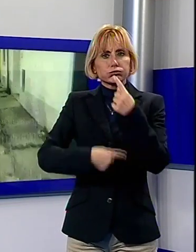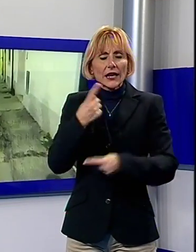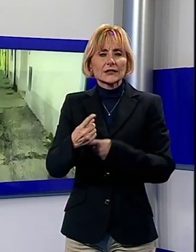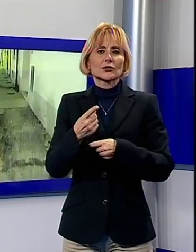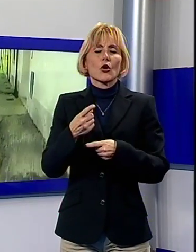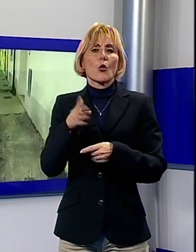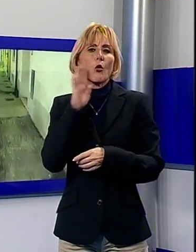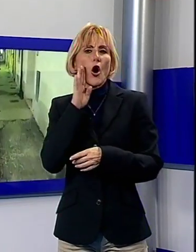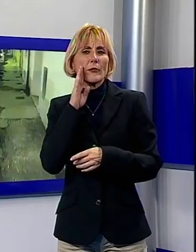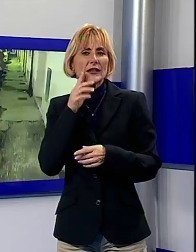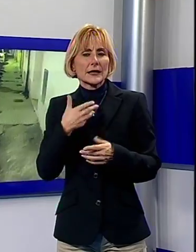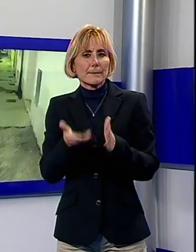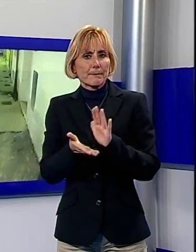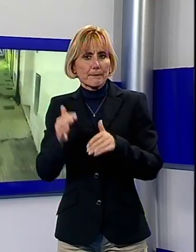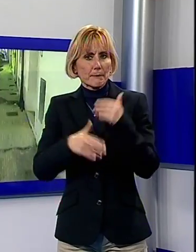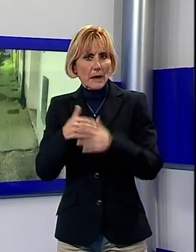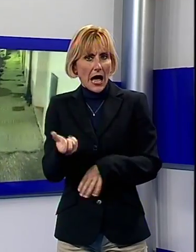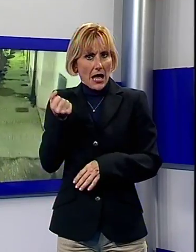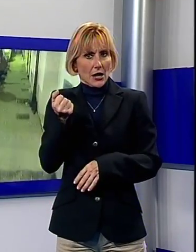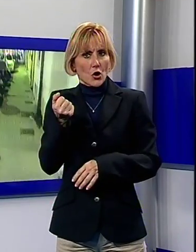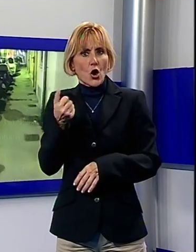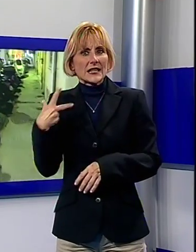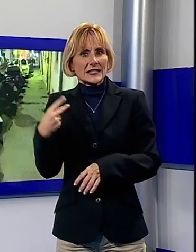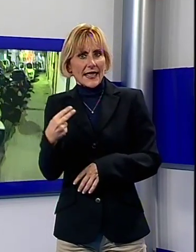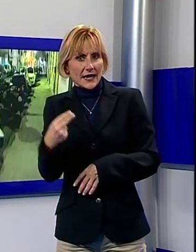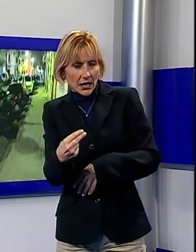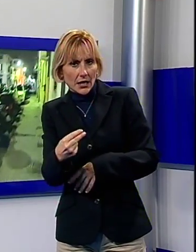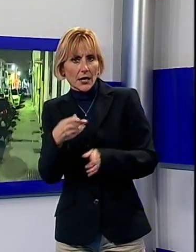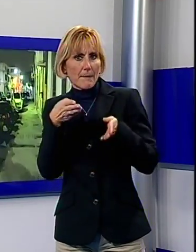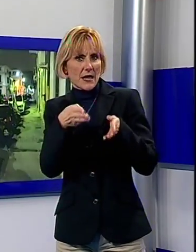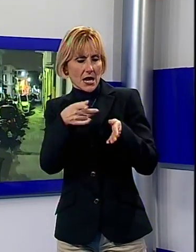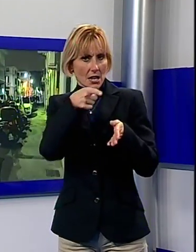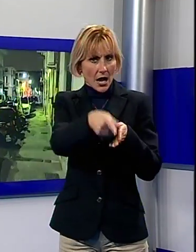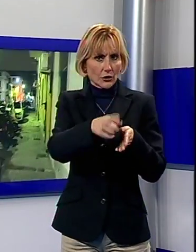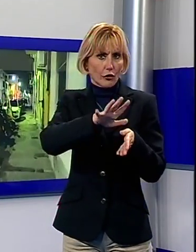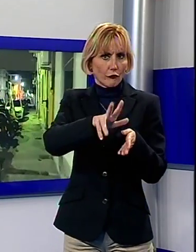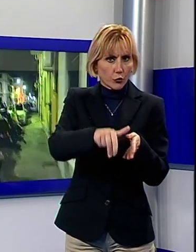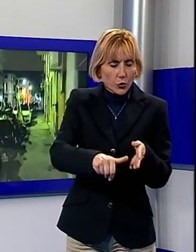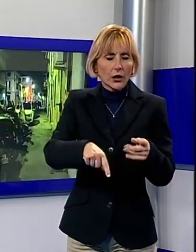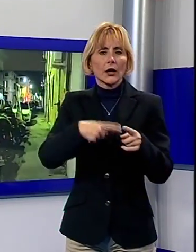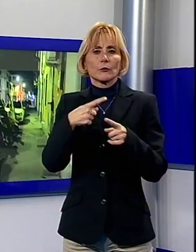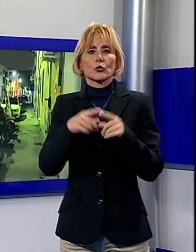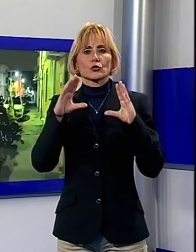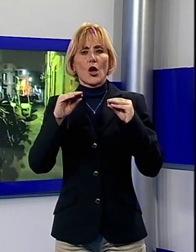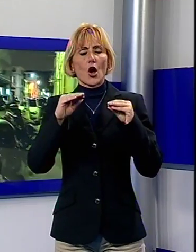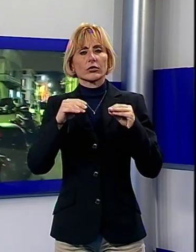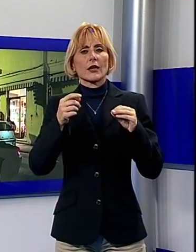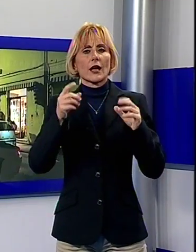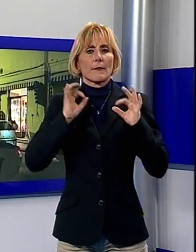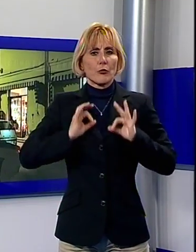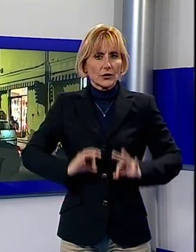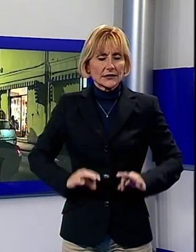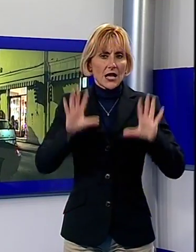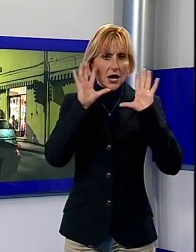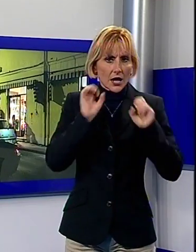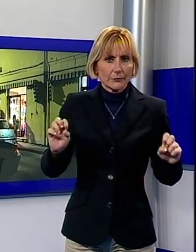confermono il quadro davvero preoccupante. Per tutta la serata e la notte pattuglie sia dei carabinieri che della